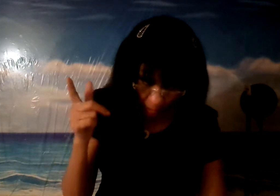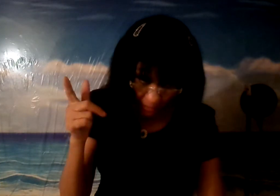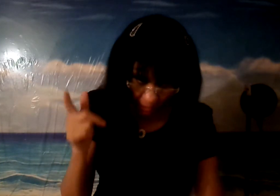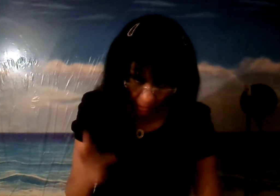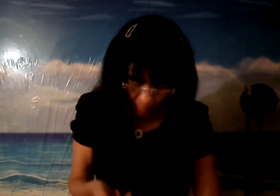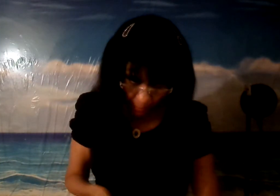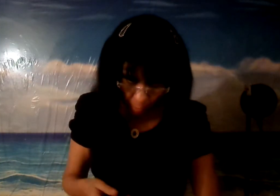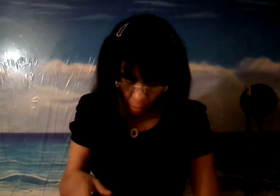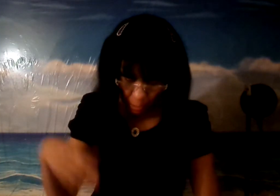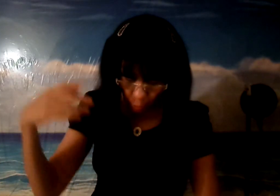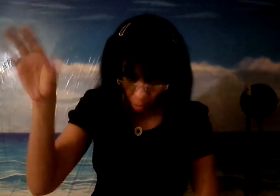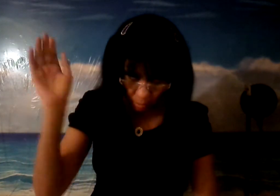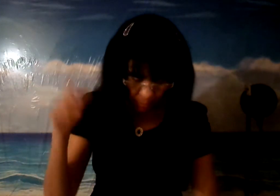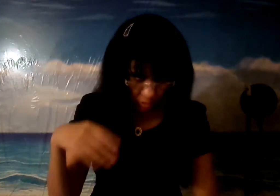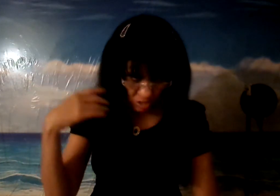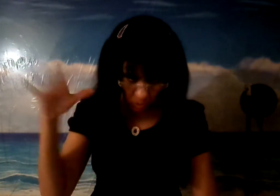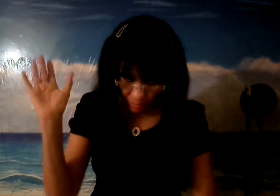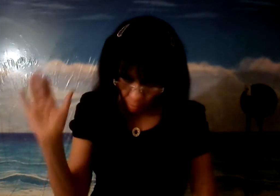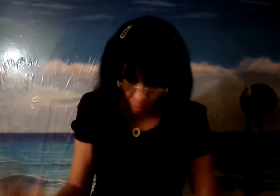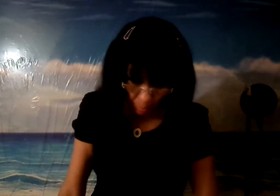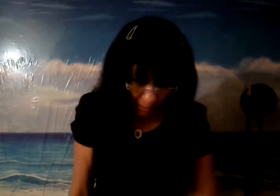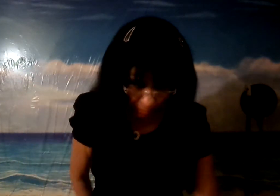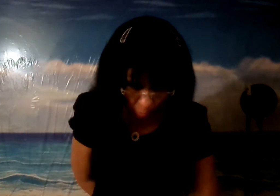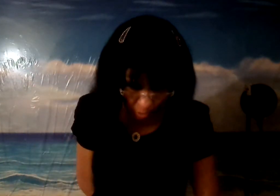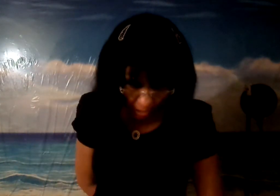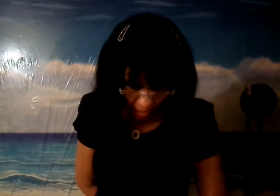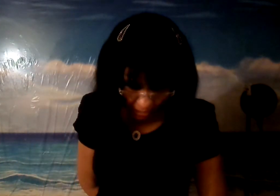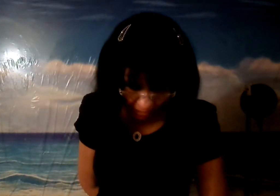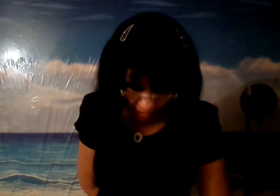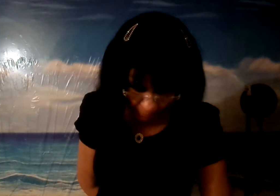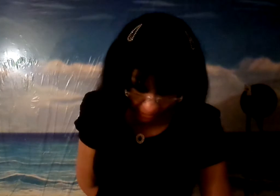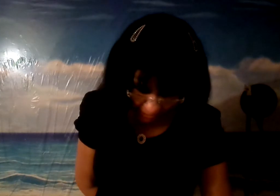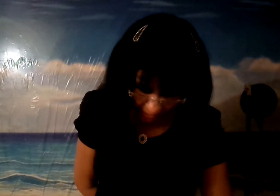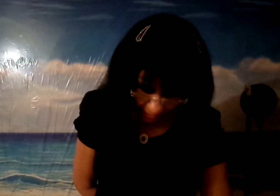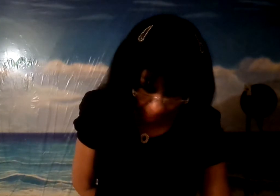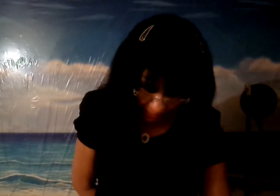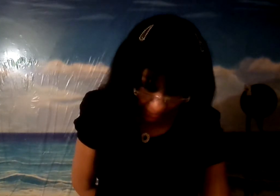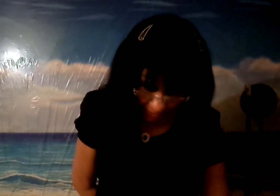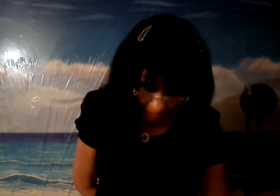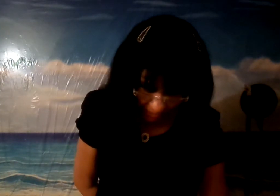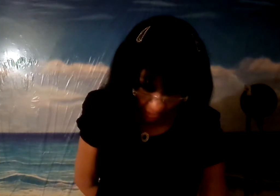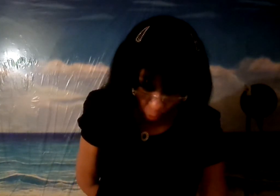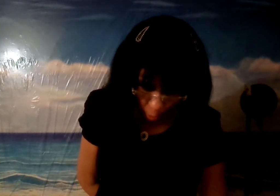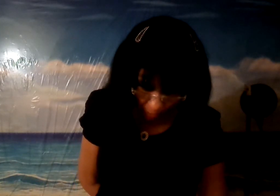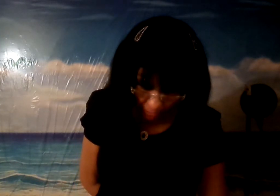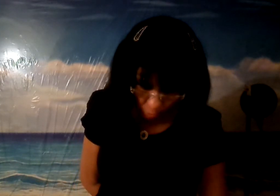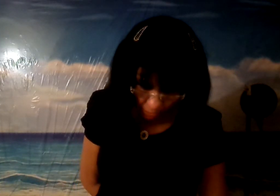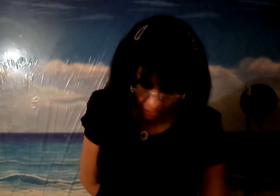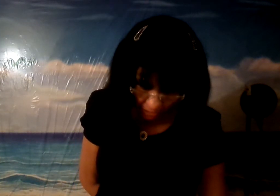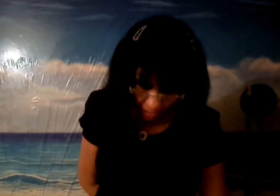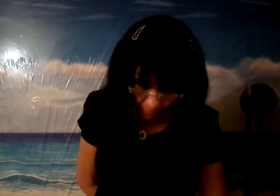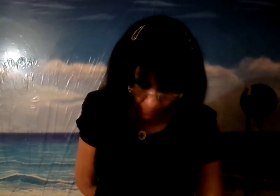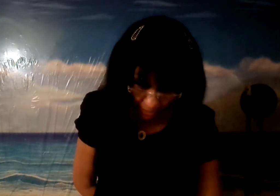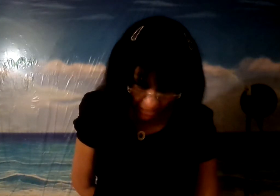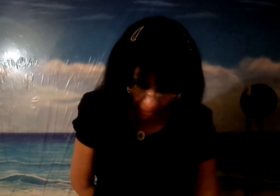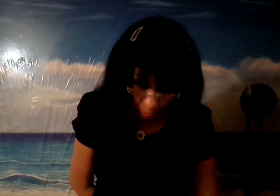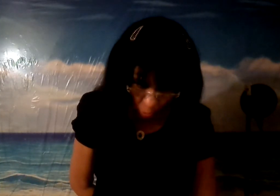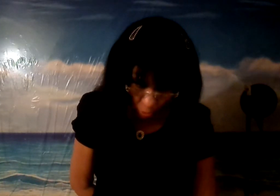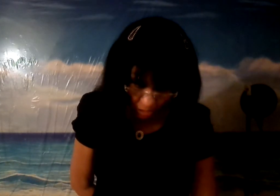milla ve con el dos muchachos ve con el más de dos y que le pida dale y el que quiera tomar de ti prestado no se